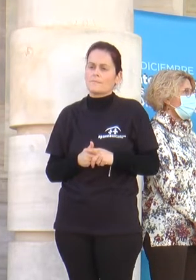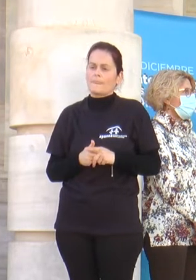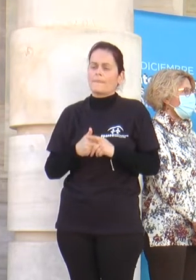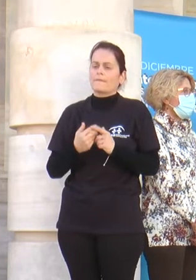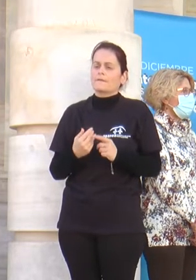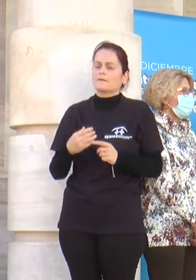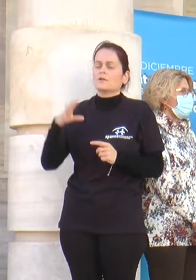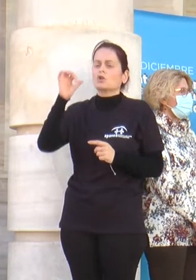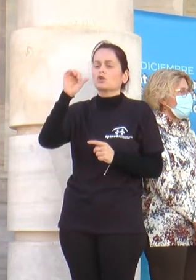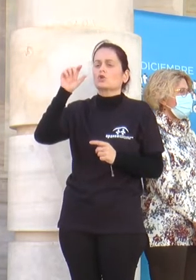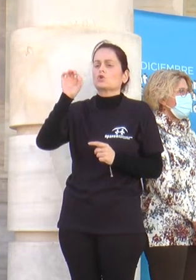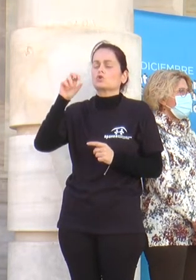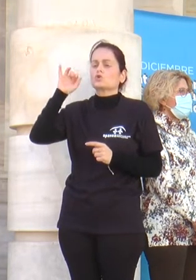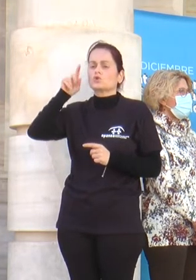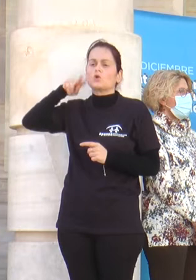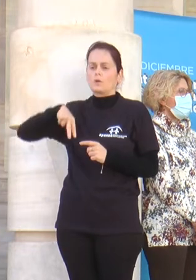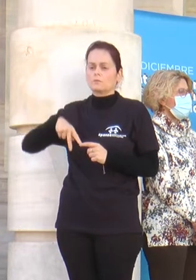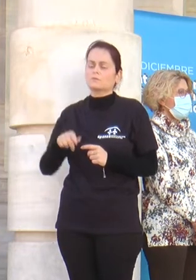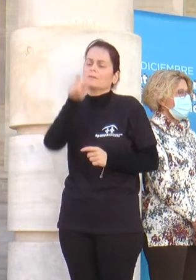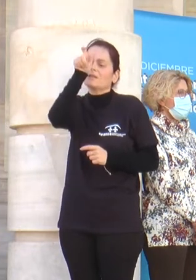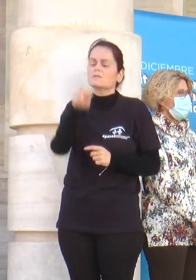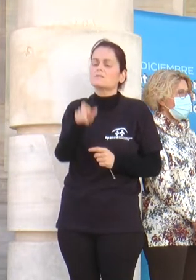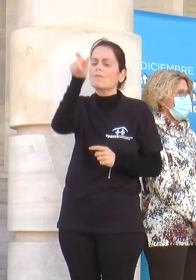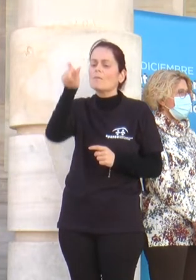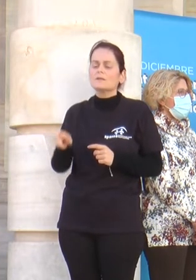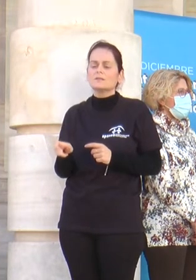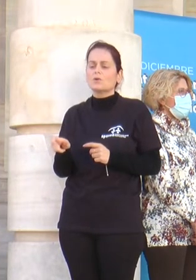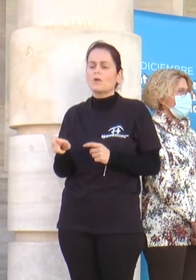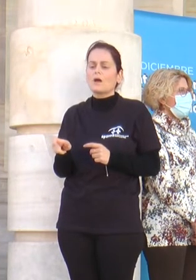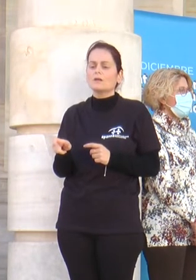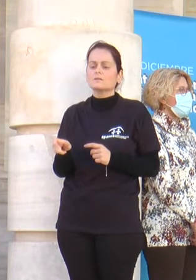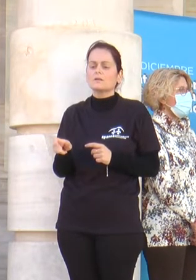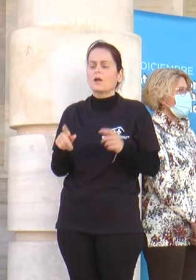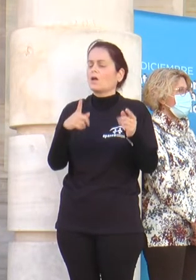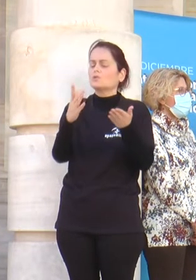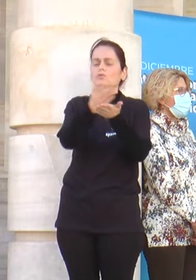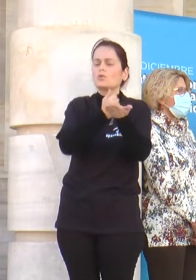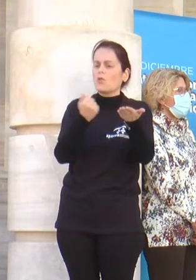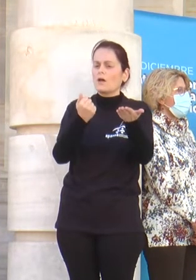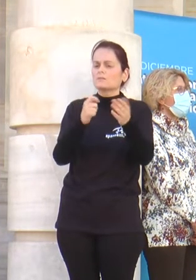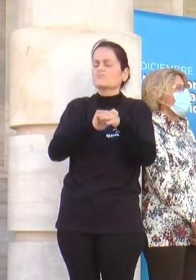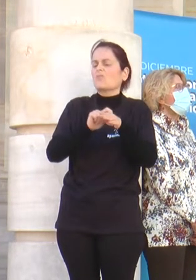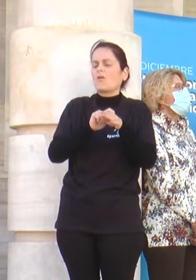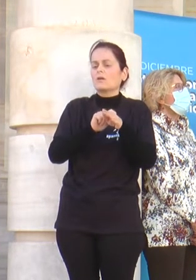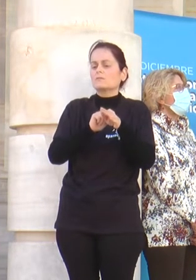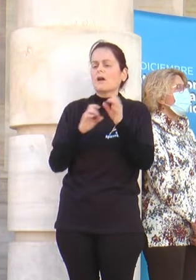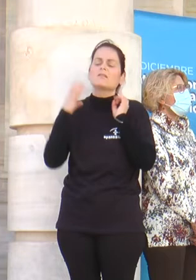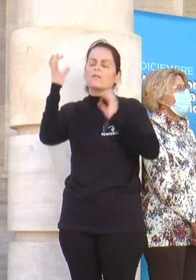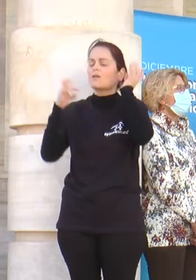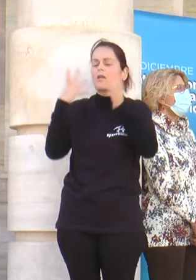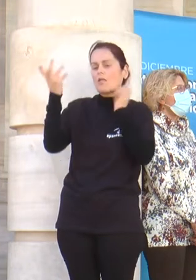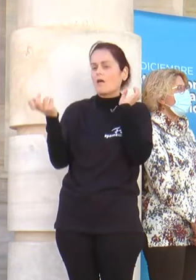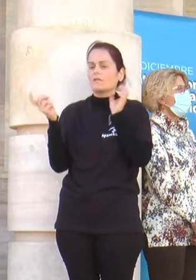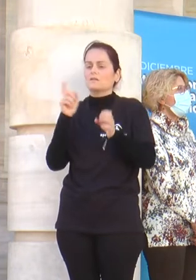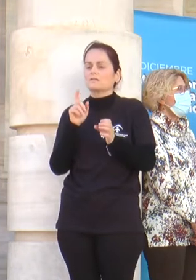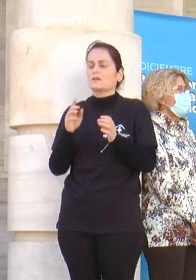Aportación de SOI. Todas las personas tenemos diferentes facetas en nuestras vidas y